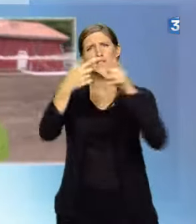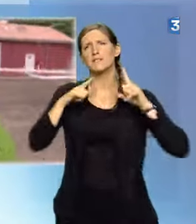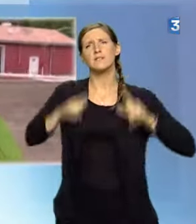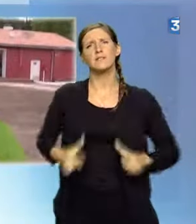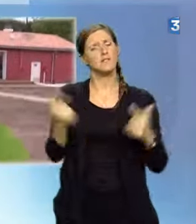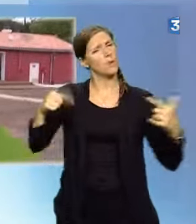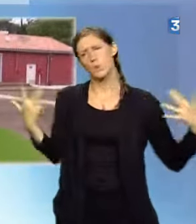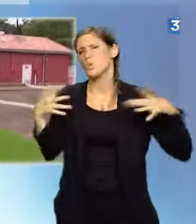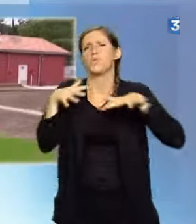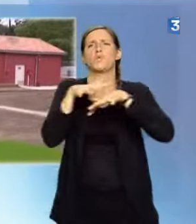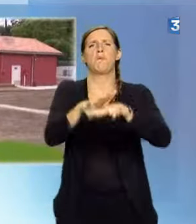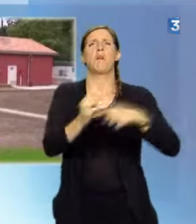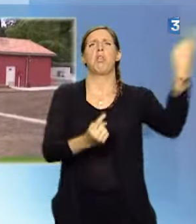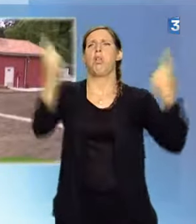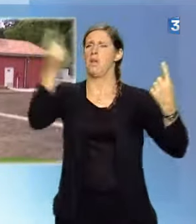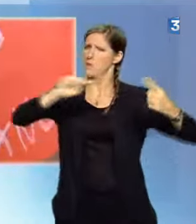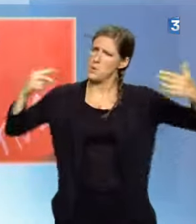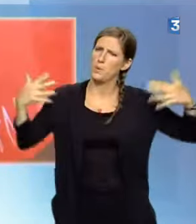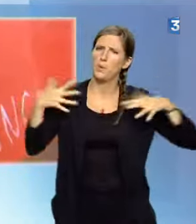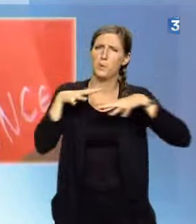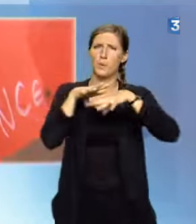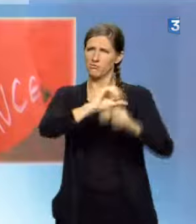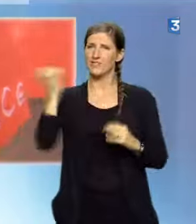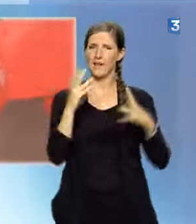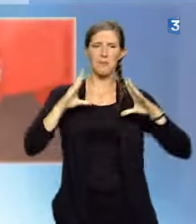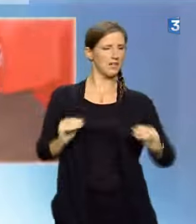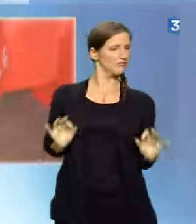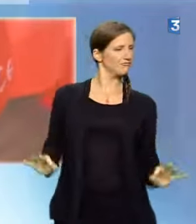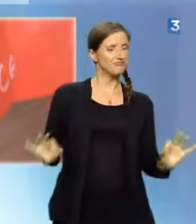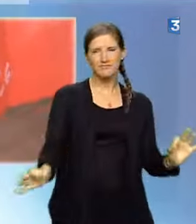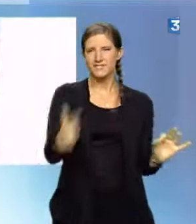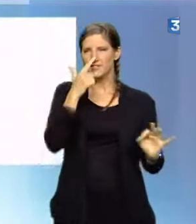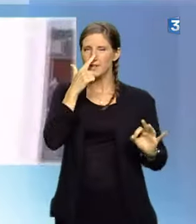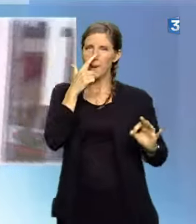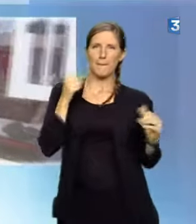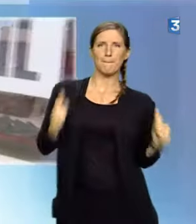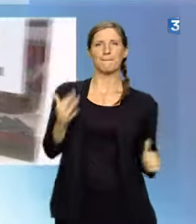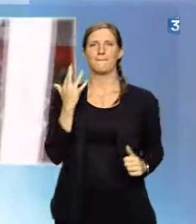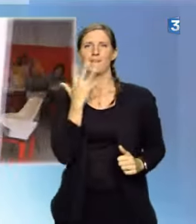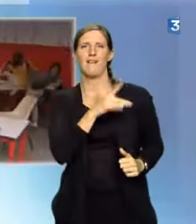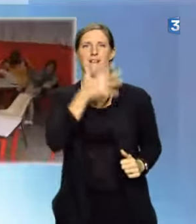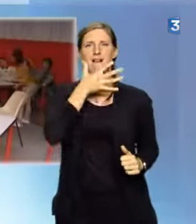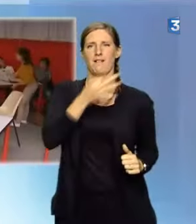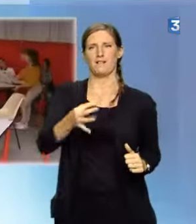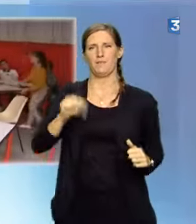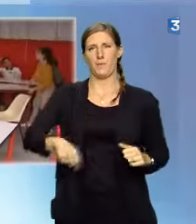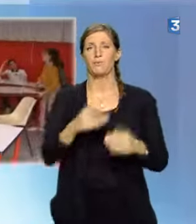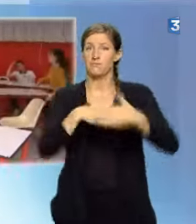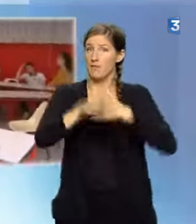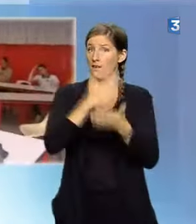ne doit être mis à l'écart, tout le monde doit trouver sa place à l'intérieur et à l'extérieur. On essaie